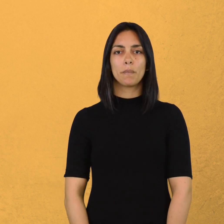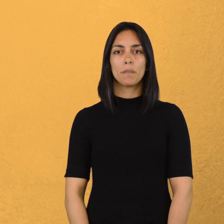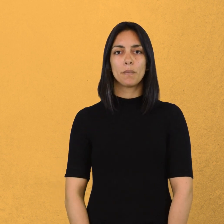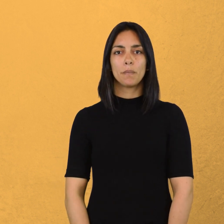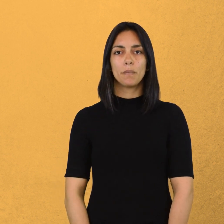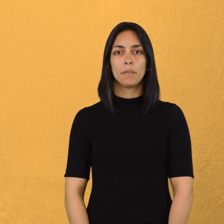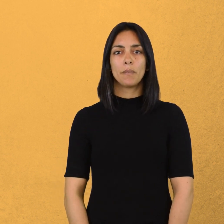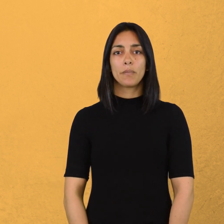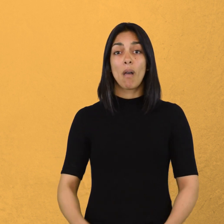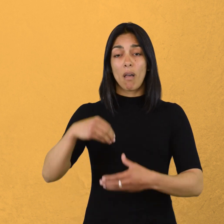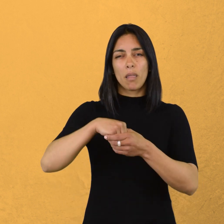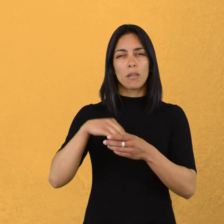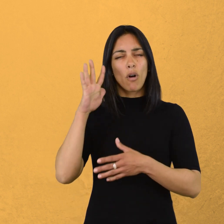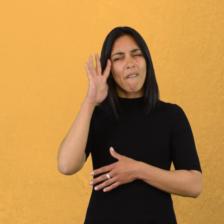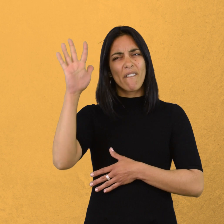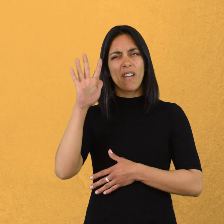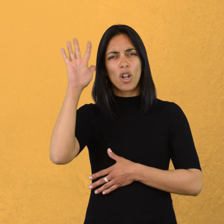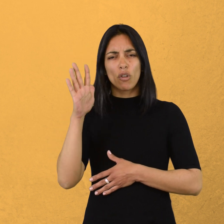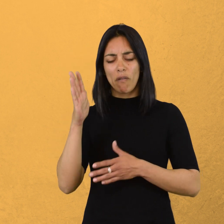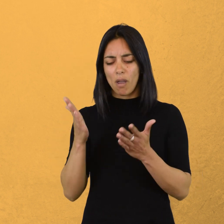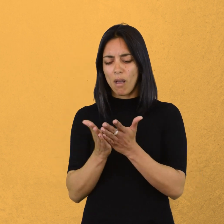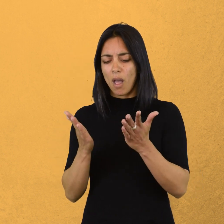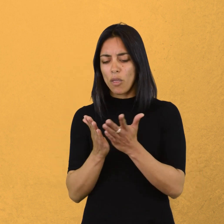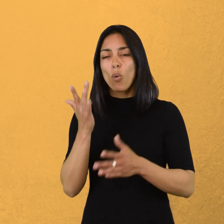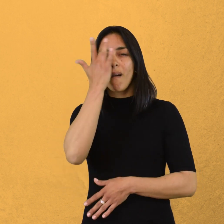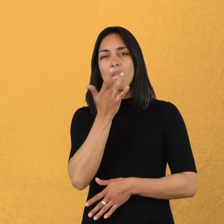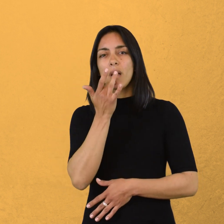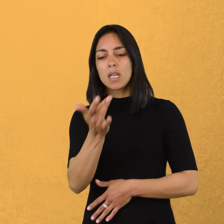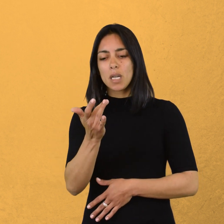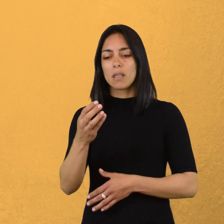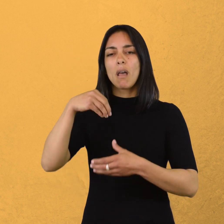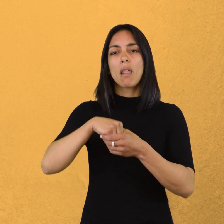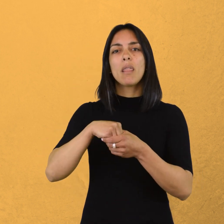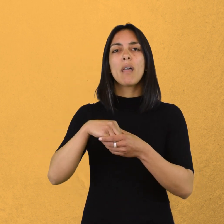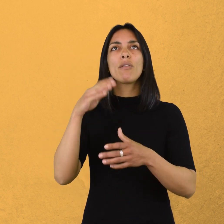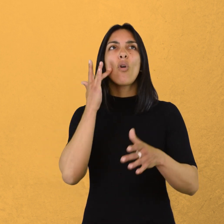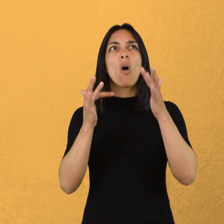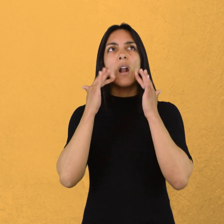Disciplina filosófica que estudia la belleza en el arte y en la naturaleza.